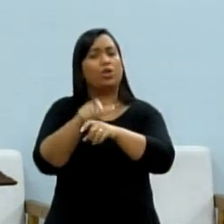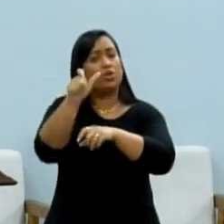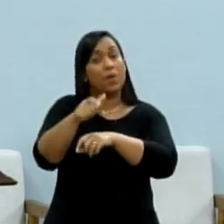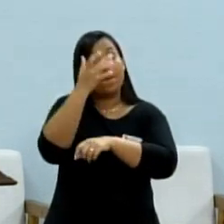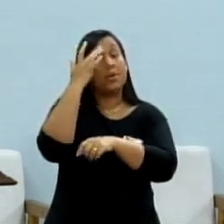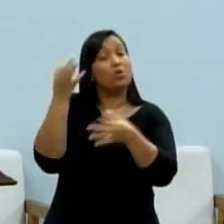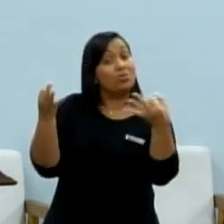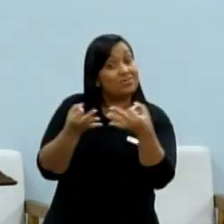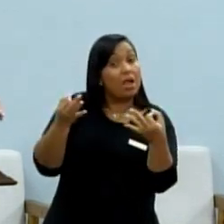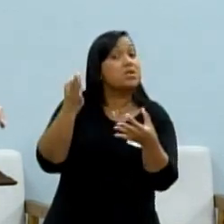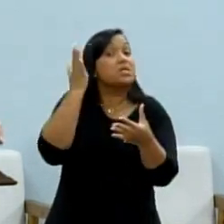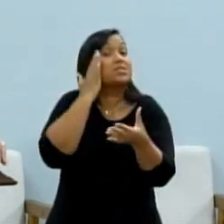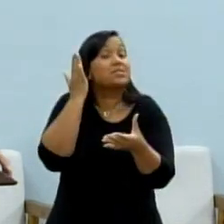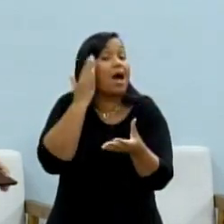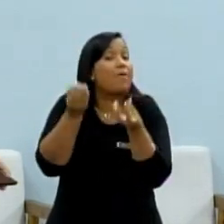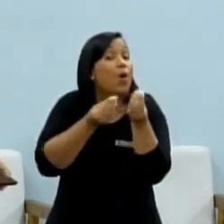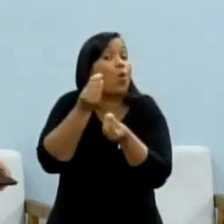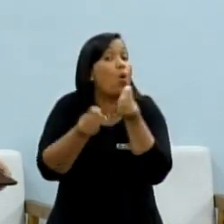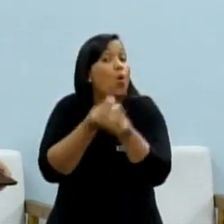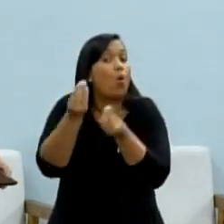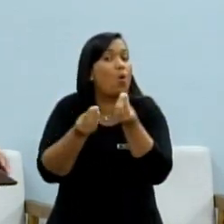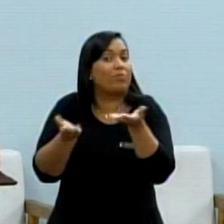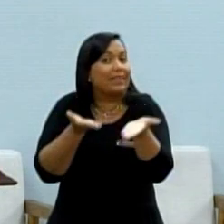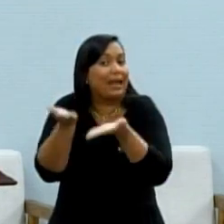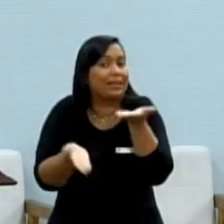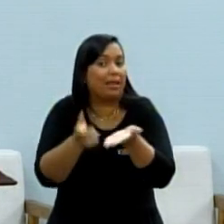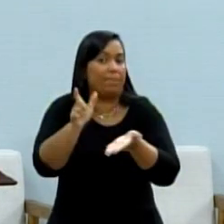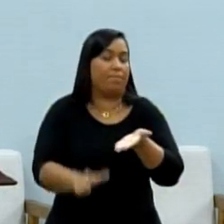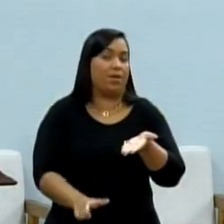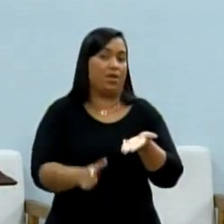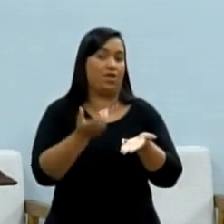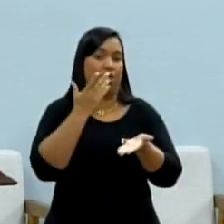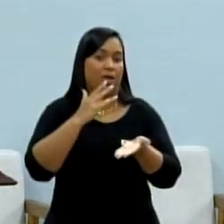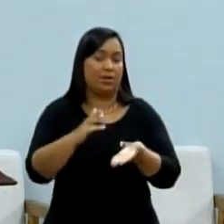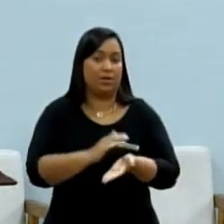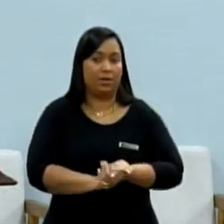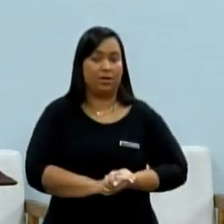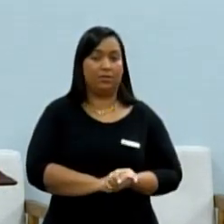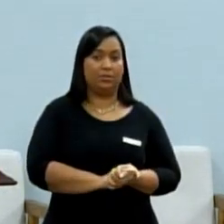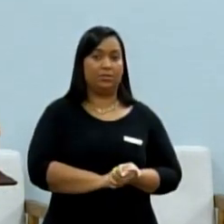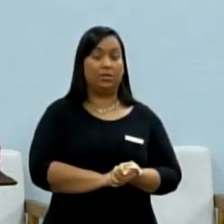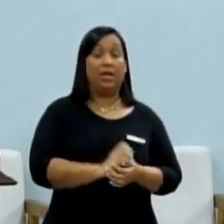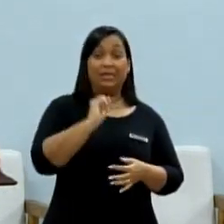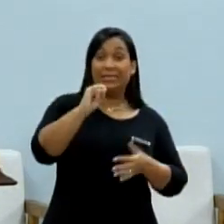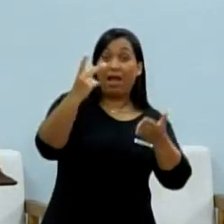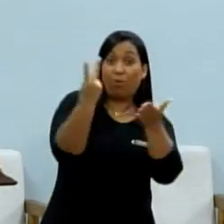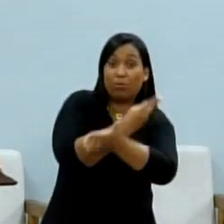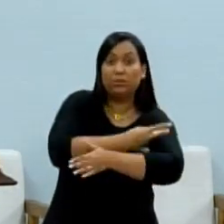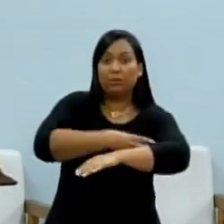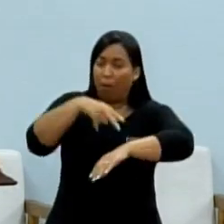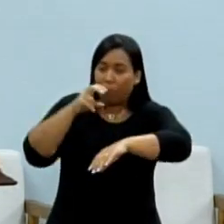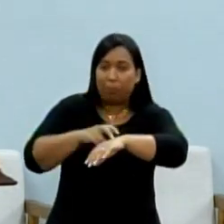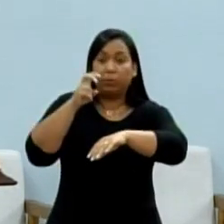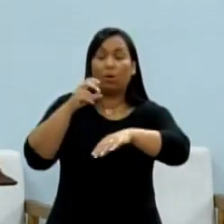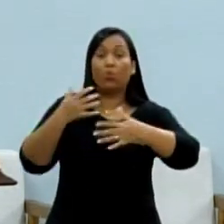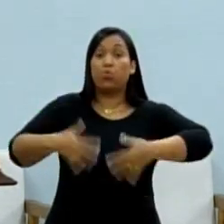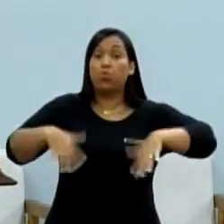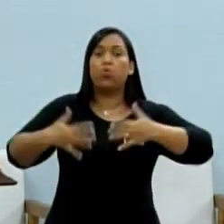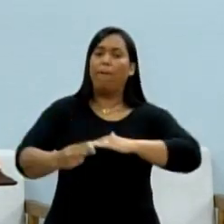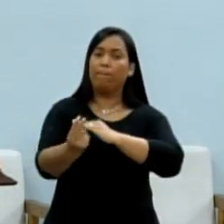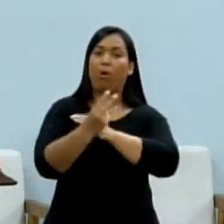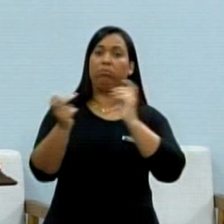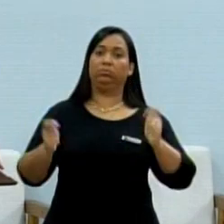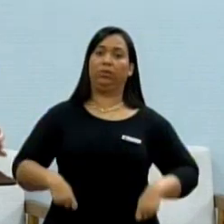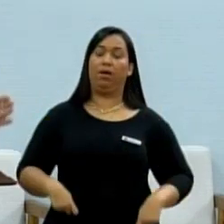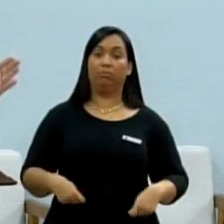preparadas para que a criança, quando Deus, o livre guarde, for picada, ela tenha essa proteção,